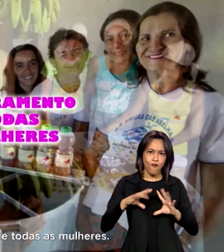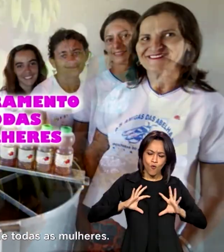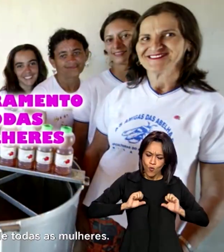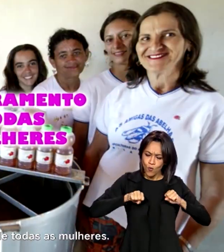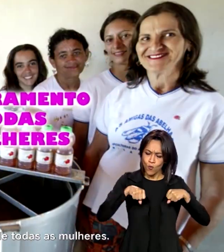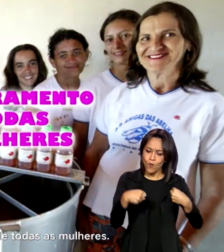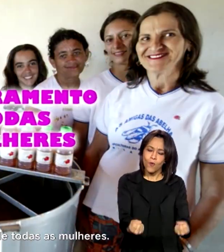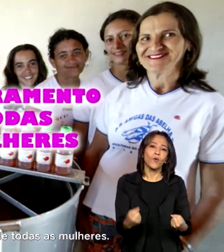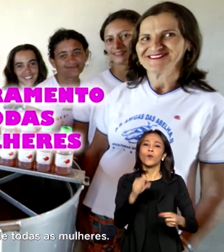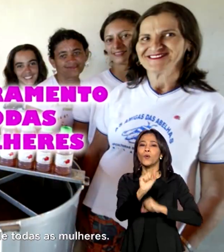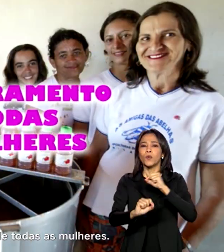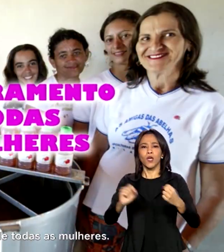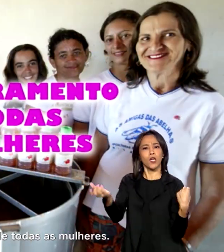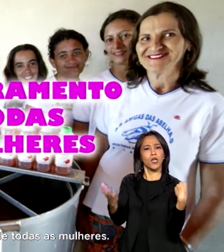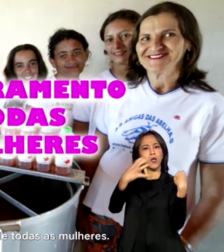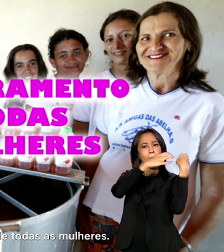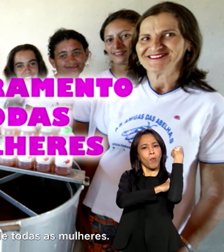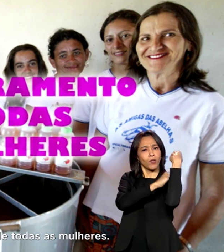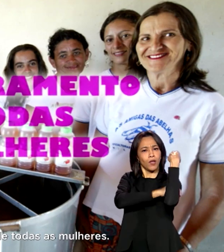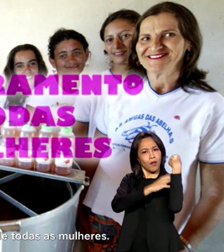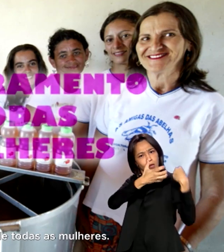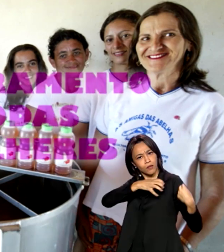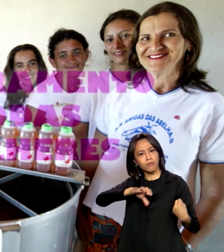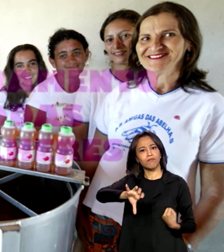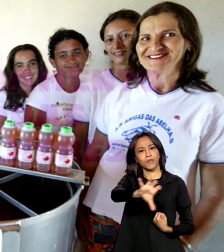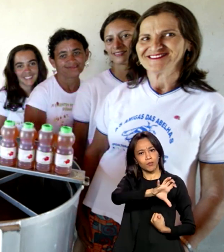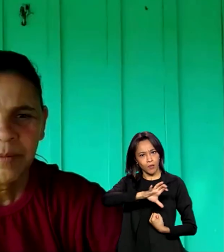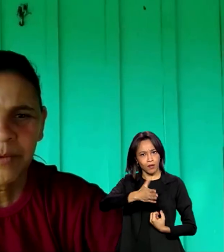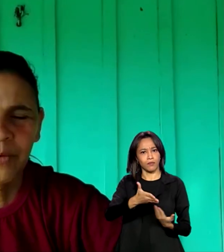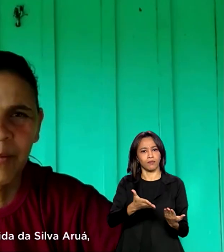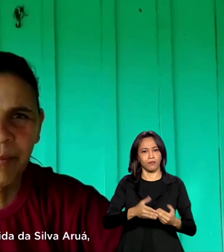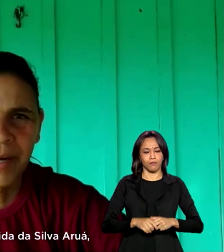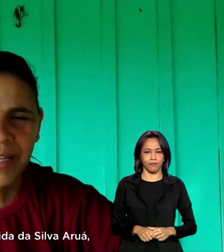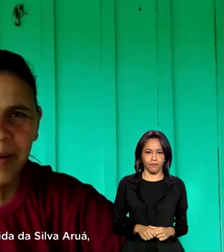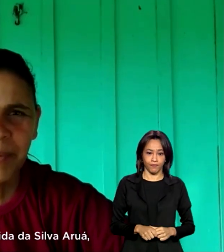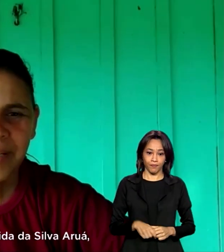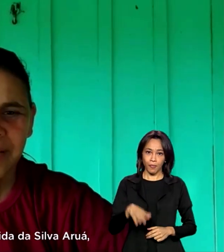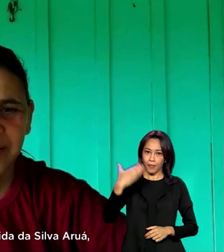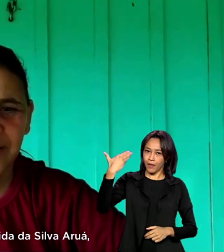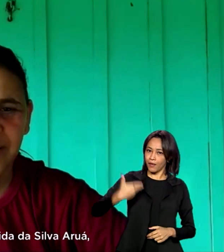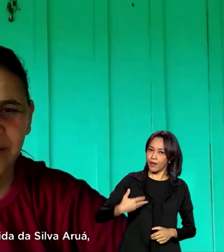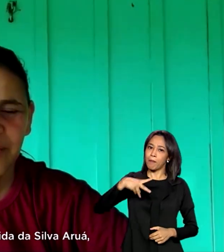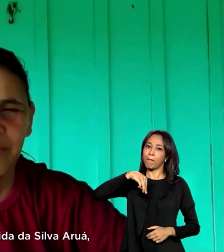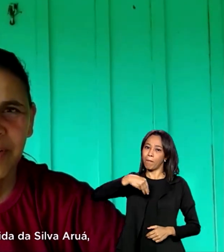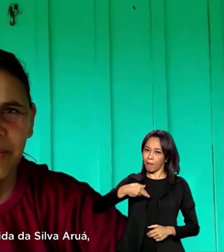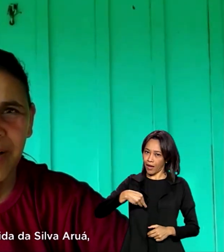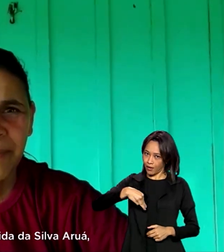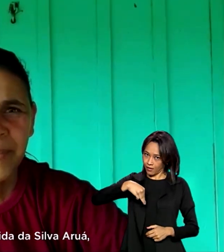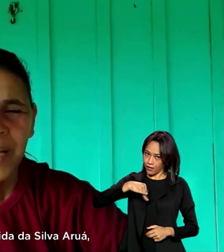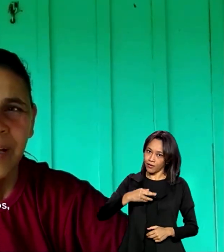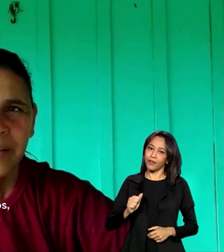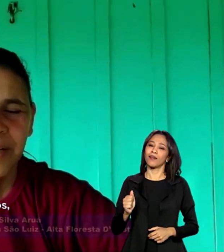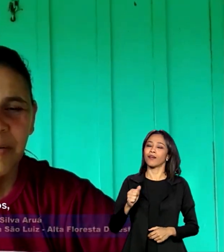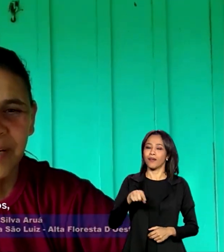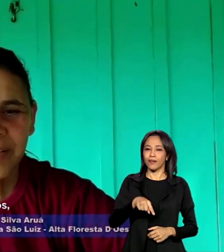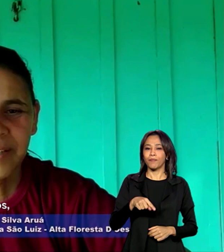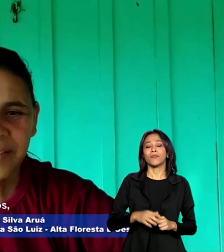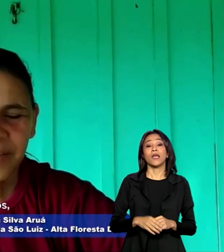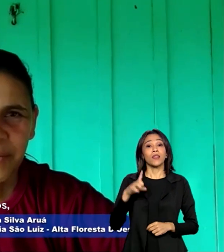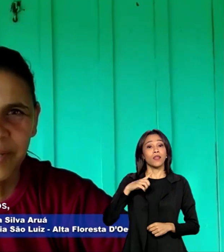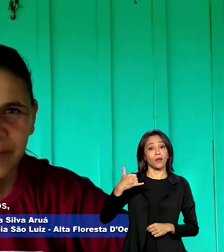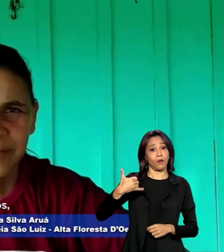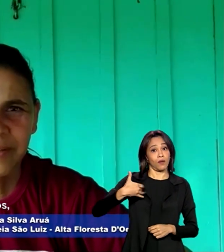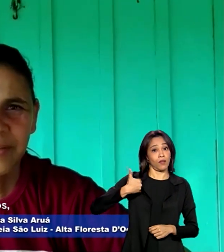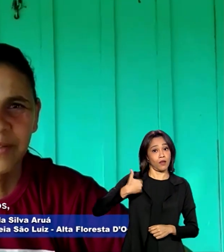voltadas ao empoderamento de todas as mulheres. Meu nome é Maria Aparecida da Silva Aruá, tenho